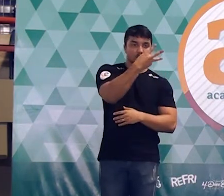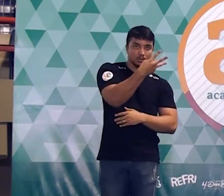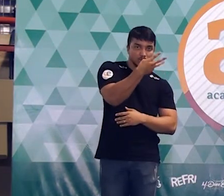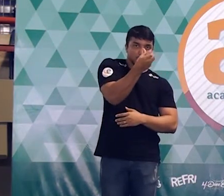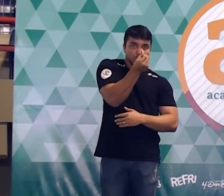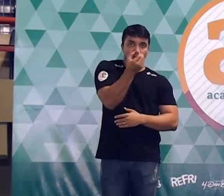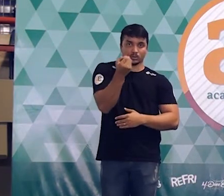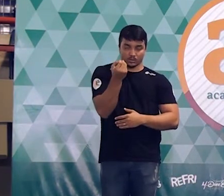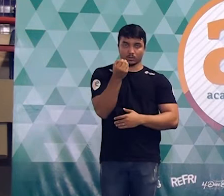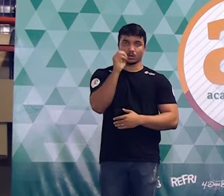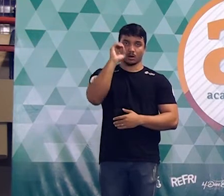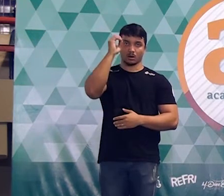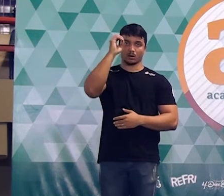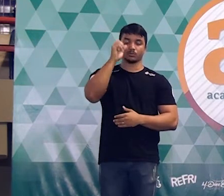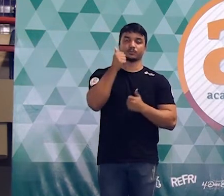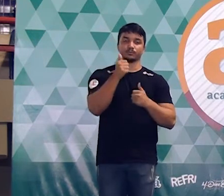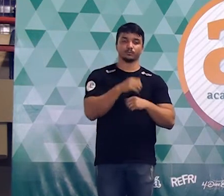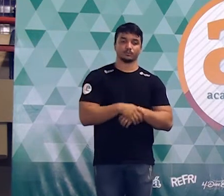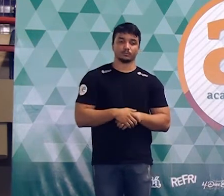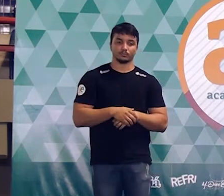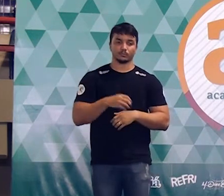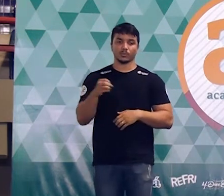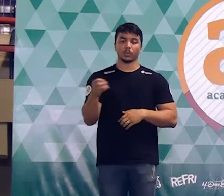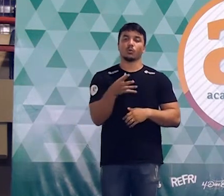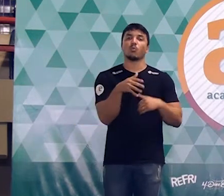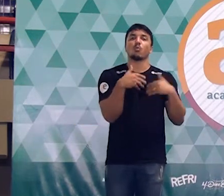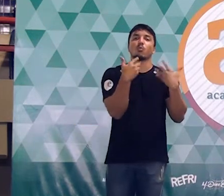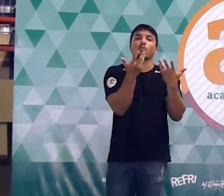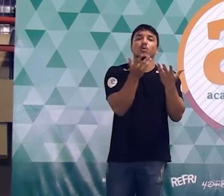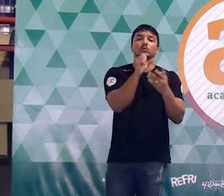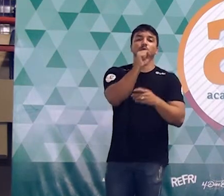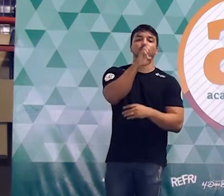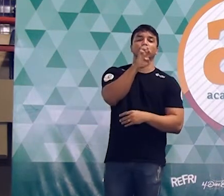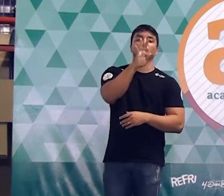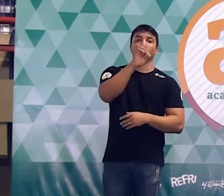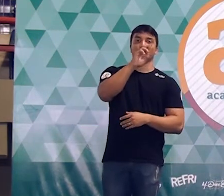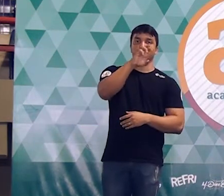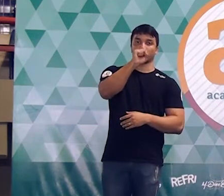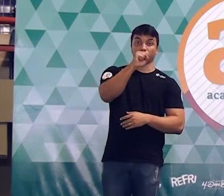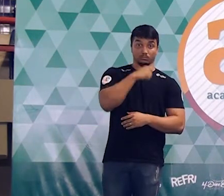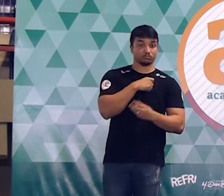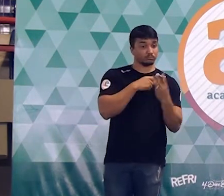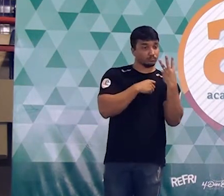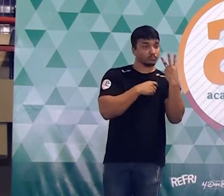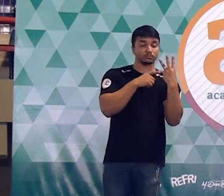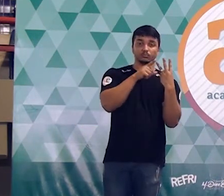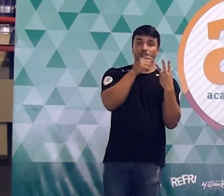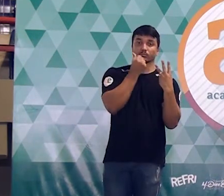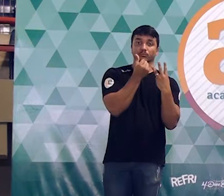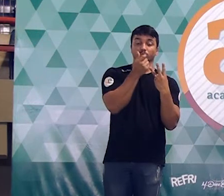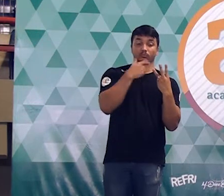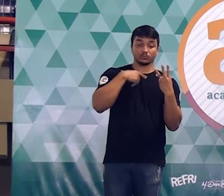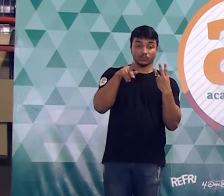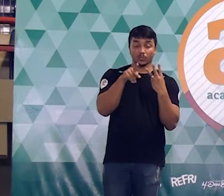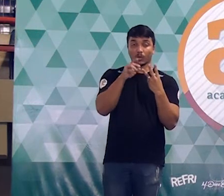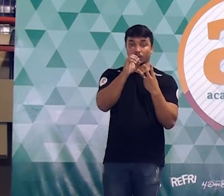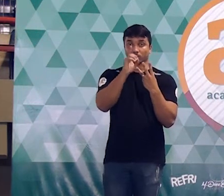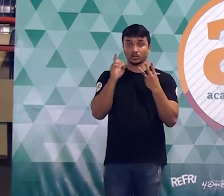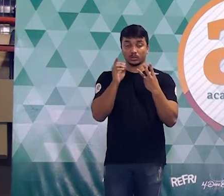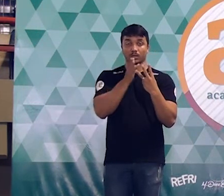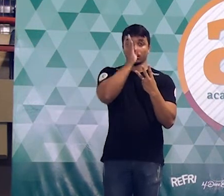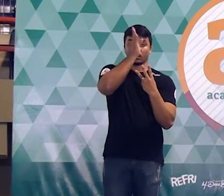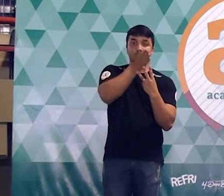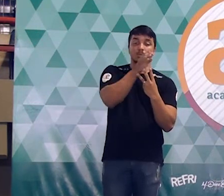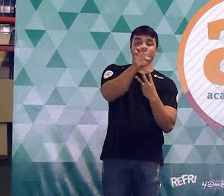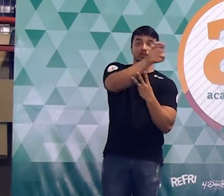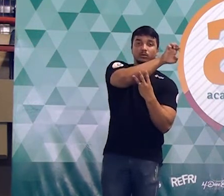360 graus. Essa nova piscina, ela tem quantos setores? Ela tem três setores. Tem um setor na direita, um no